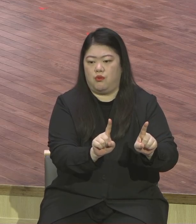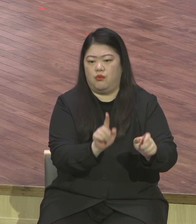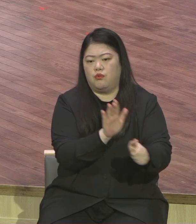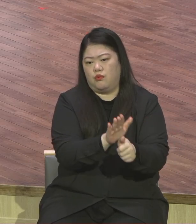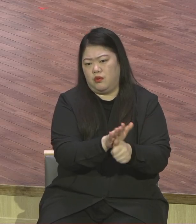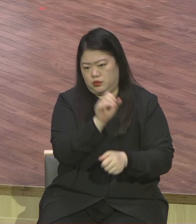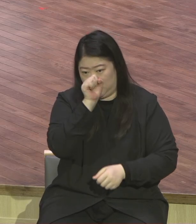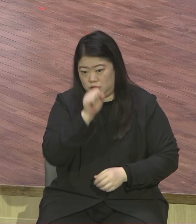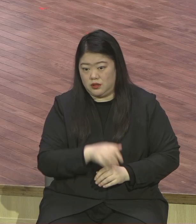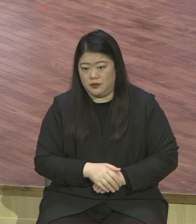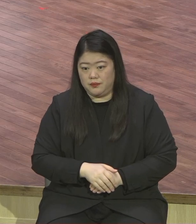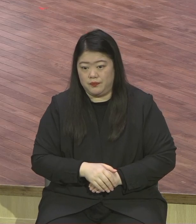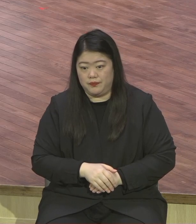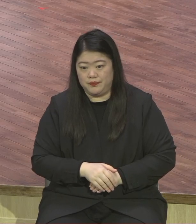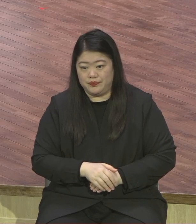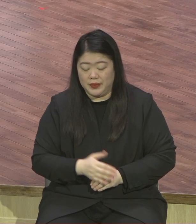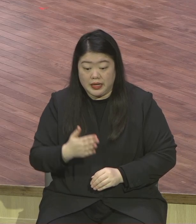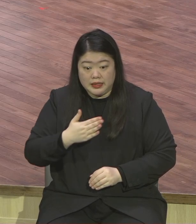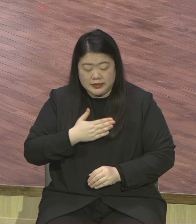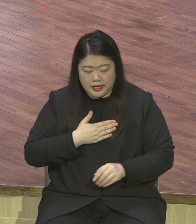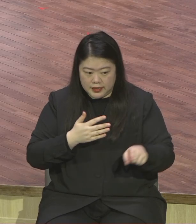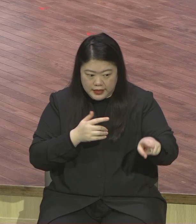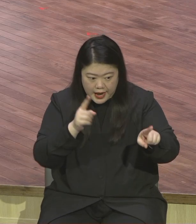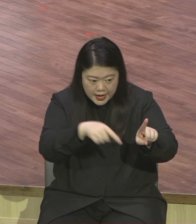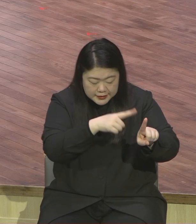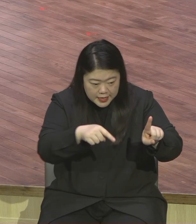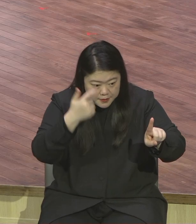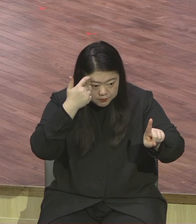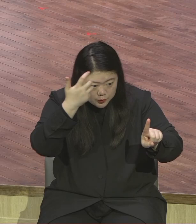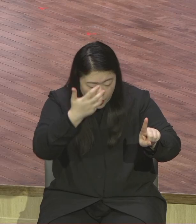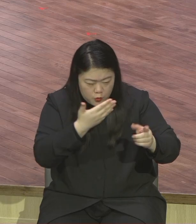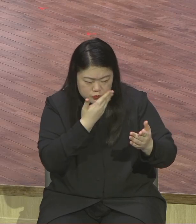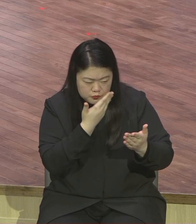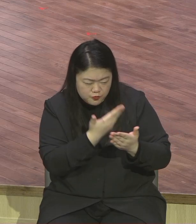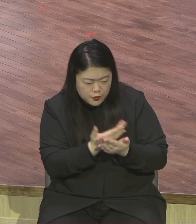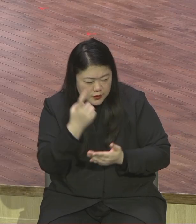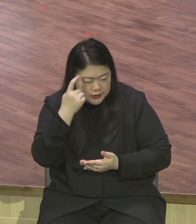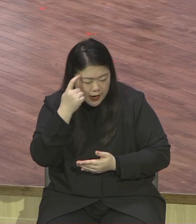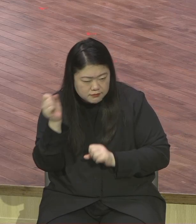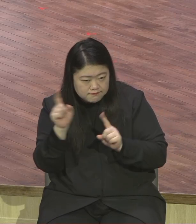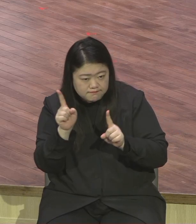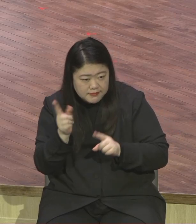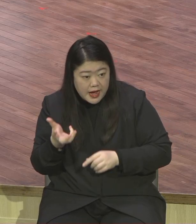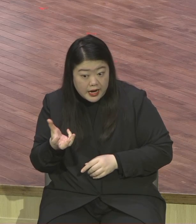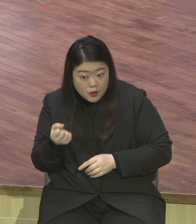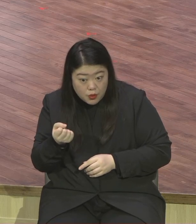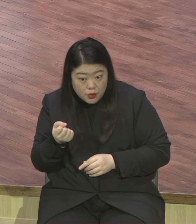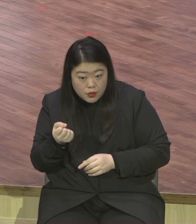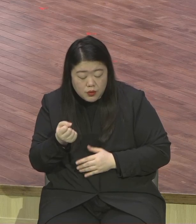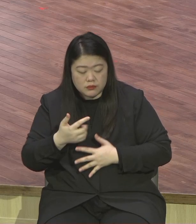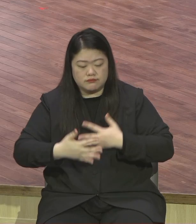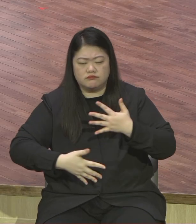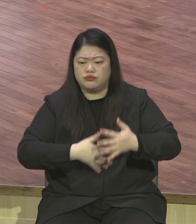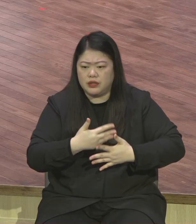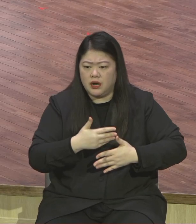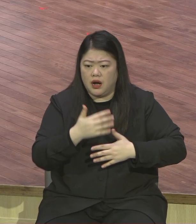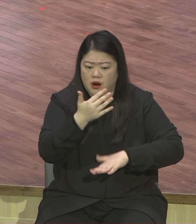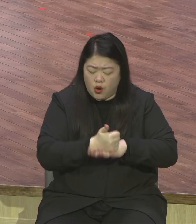대한 인식을 확고히 가지고 사역자들은 사역을 해야 한다 지금은